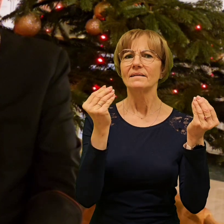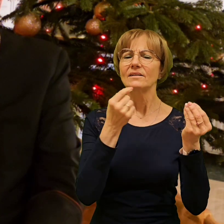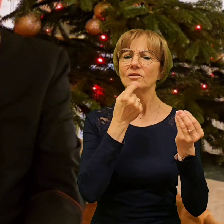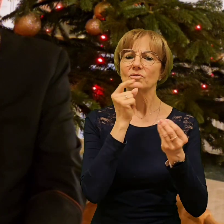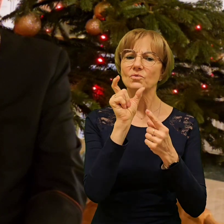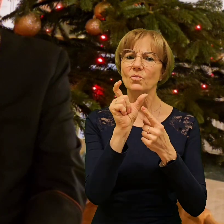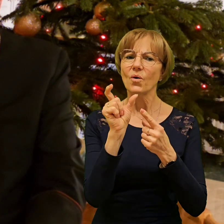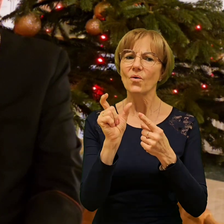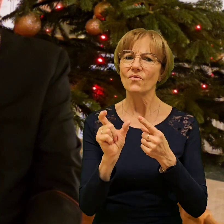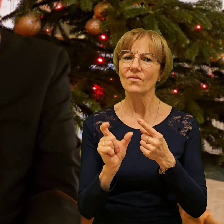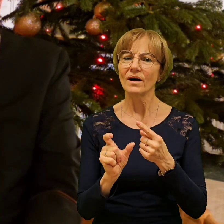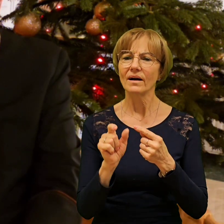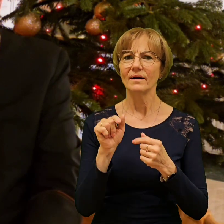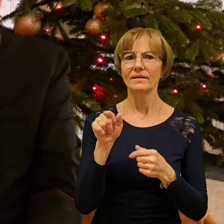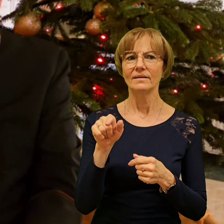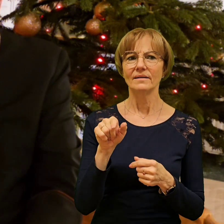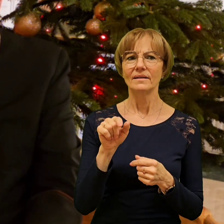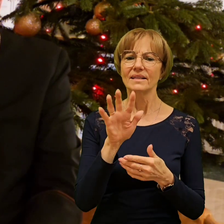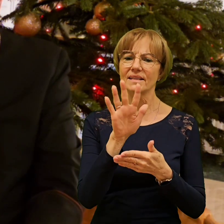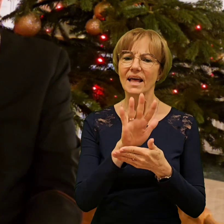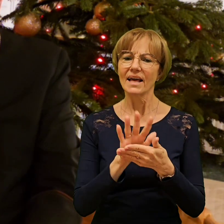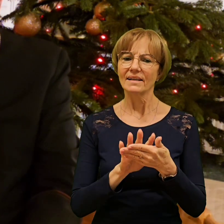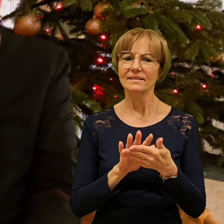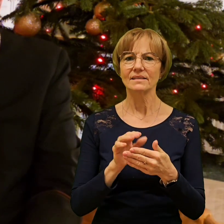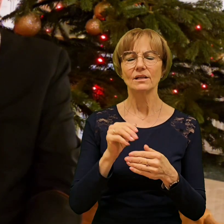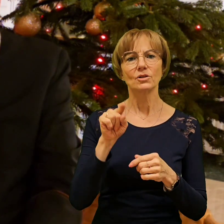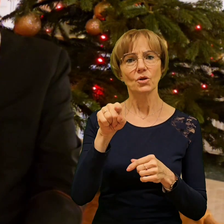u ksiądz